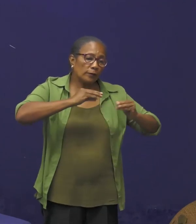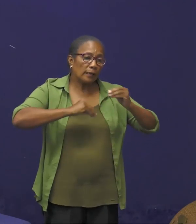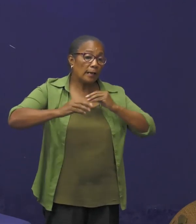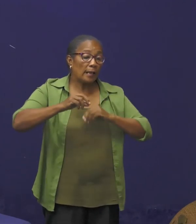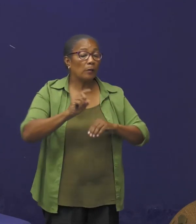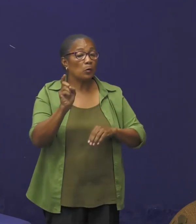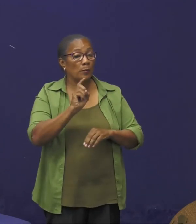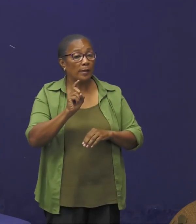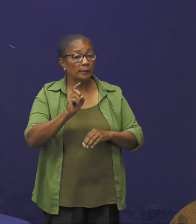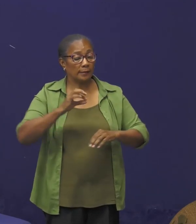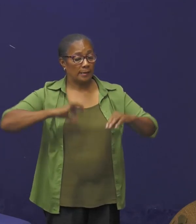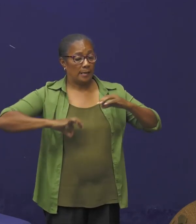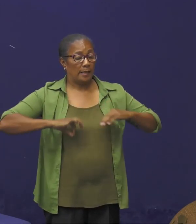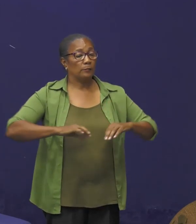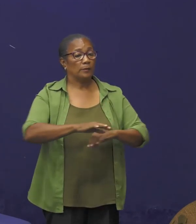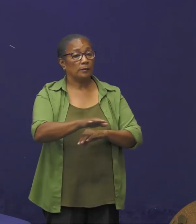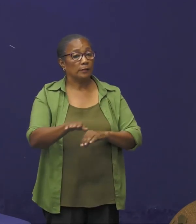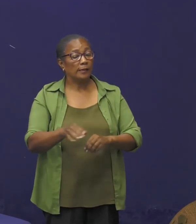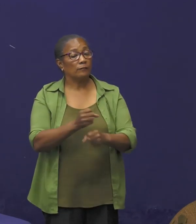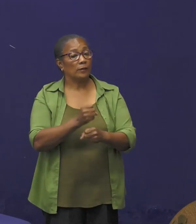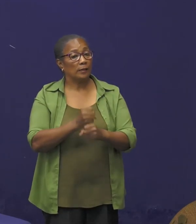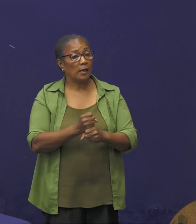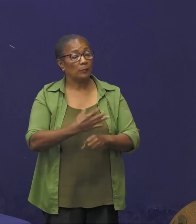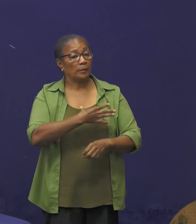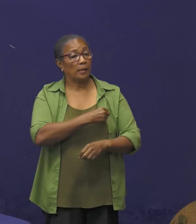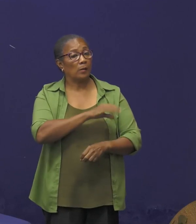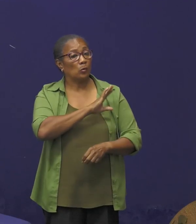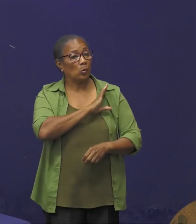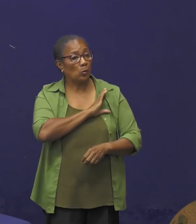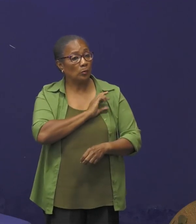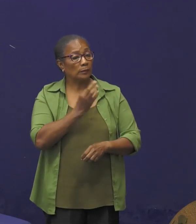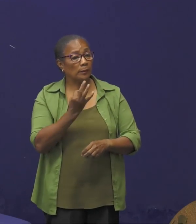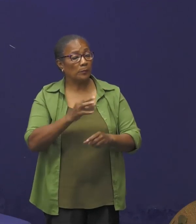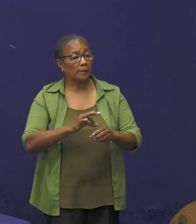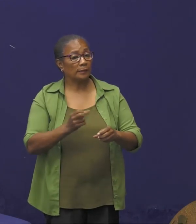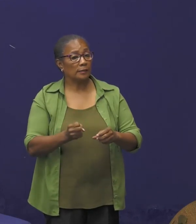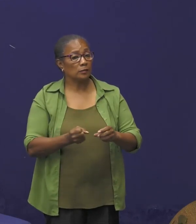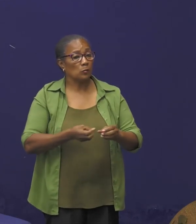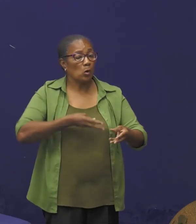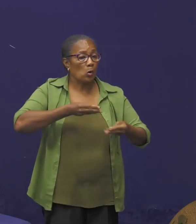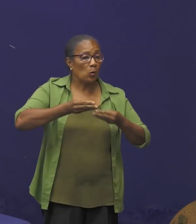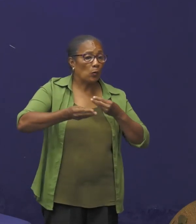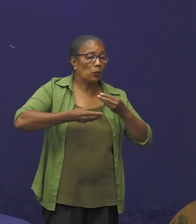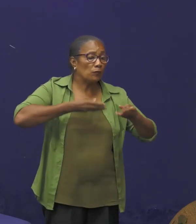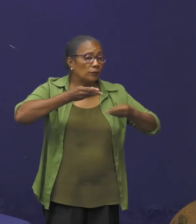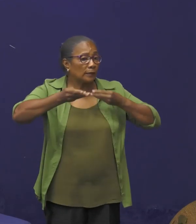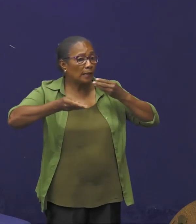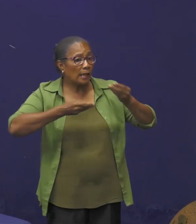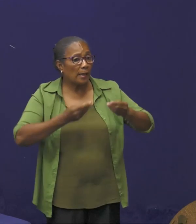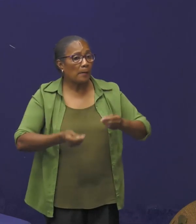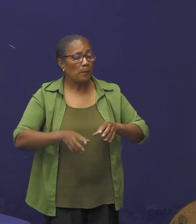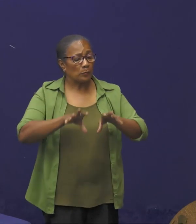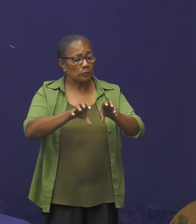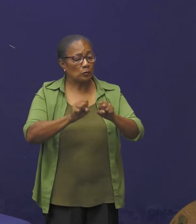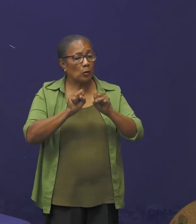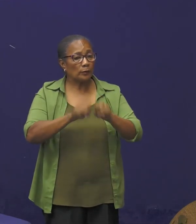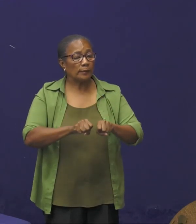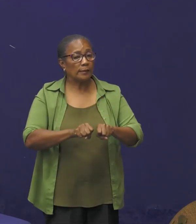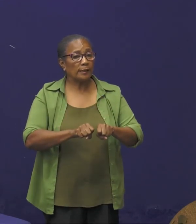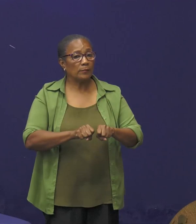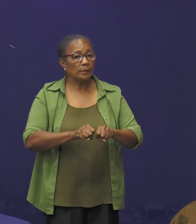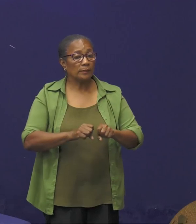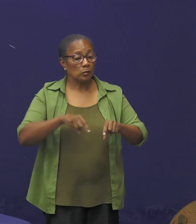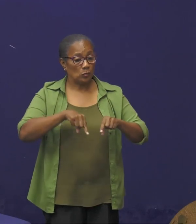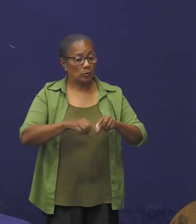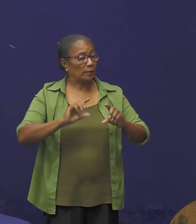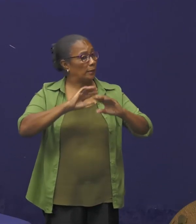heeft hoog in het vaandel tripartisme, overleg, besluiten nemen met consensus.